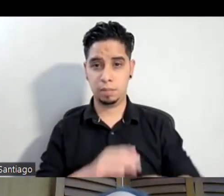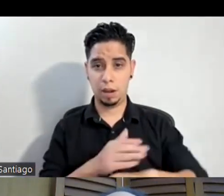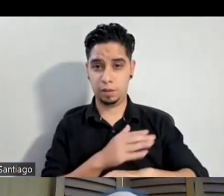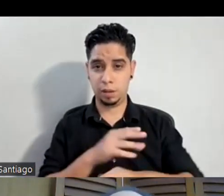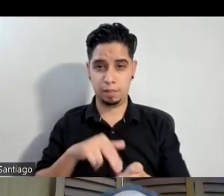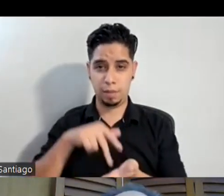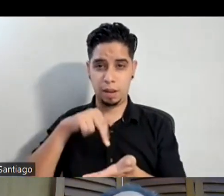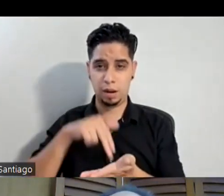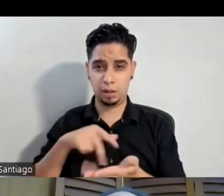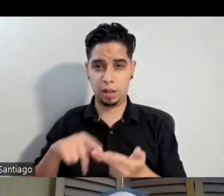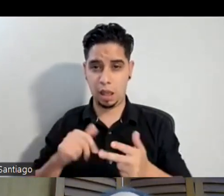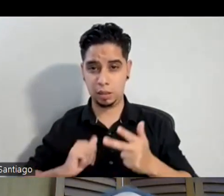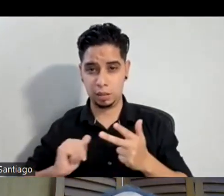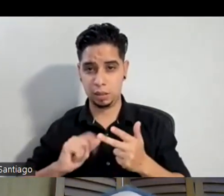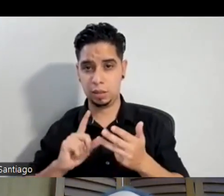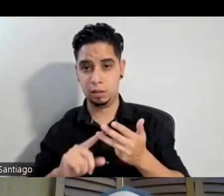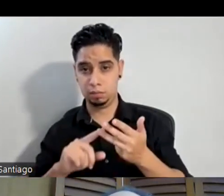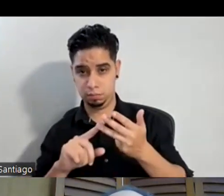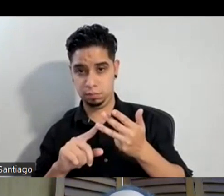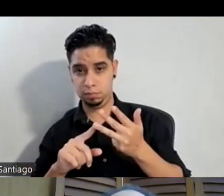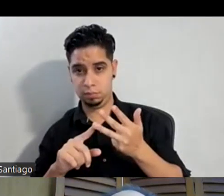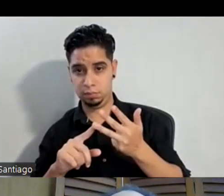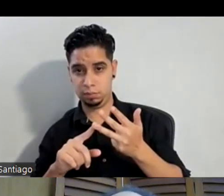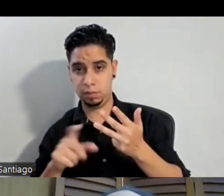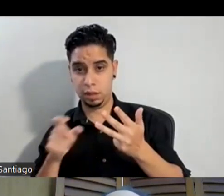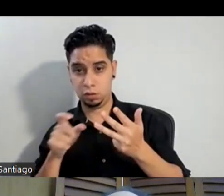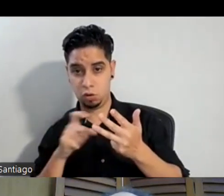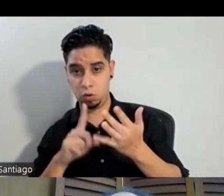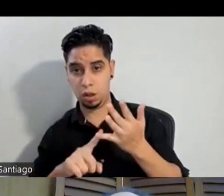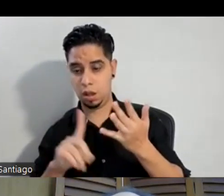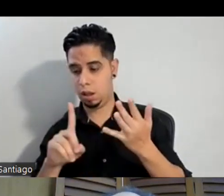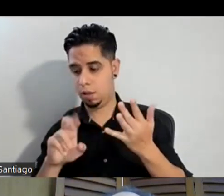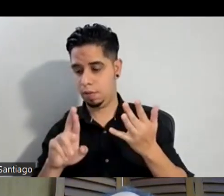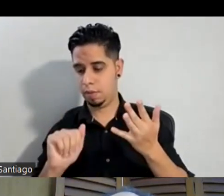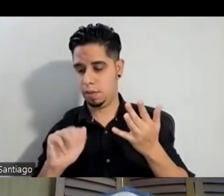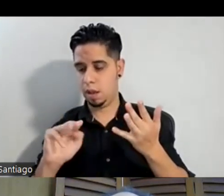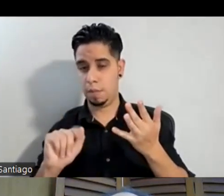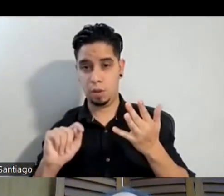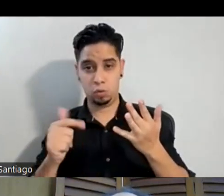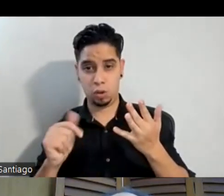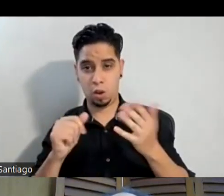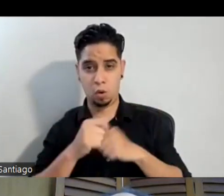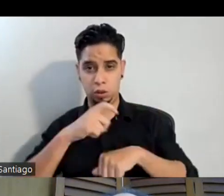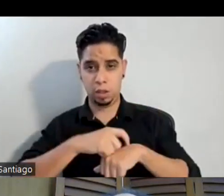actriz aunque digas que no eres directora eres dramaturga y todo eso se nutre de unas cosas con las otras y la